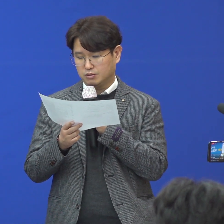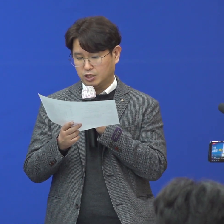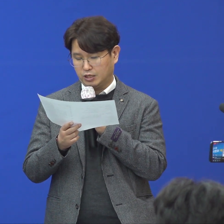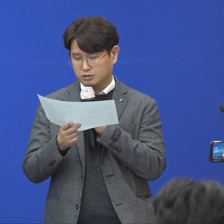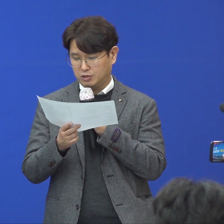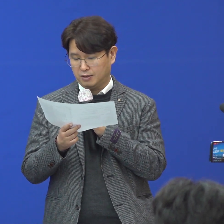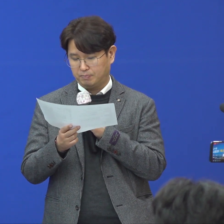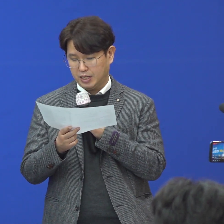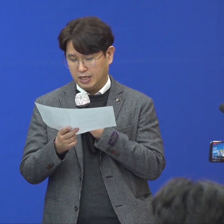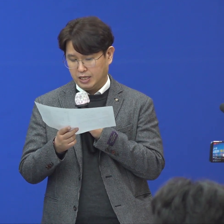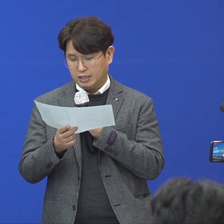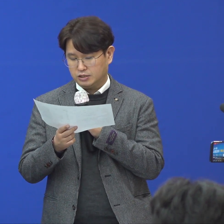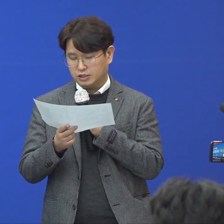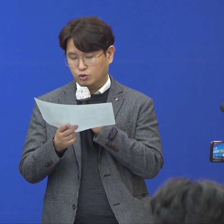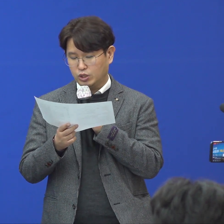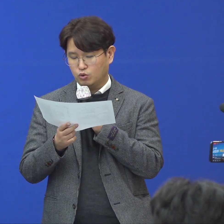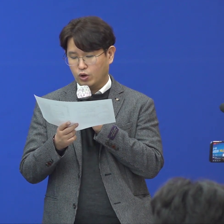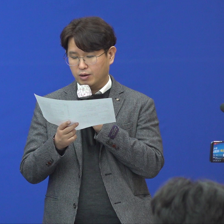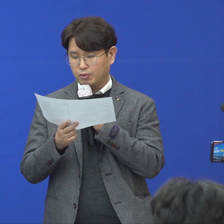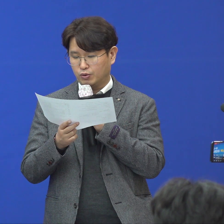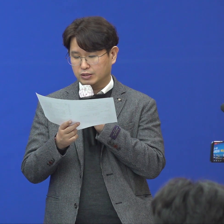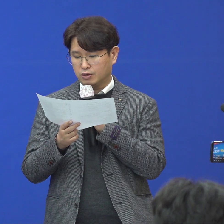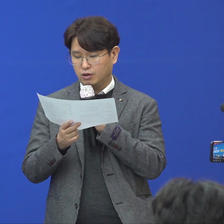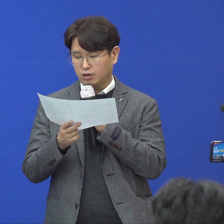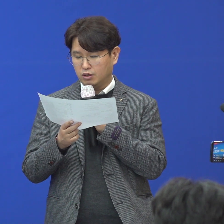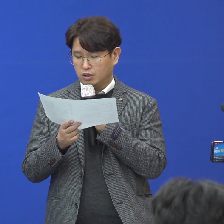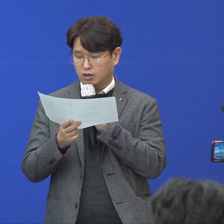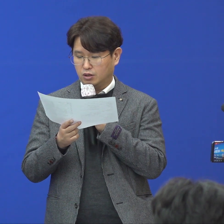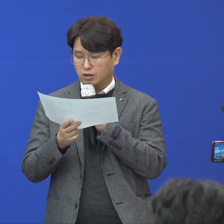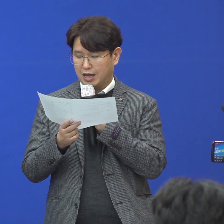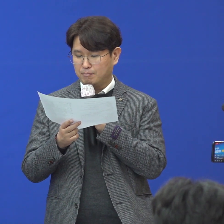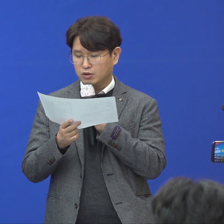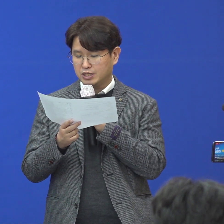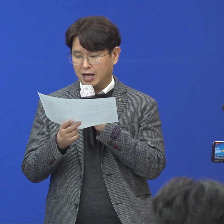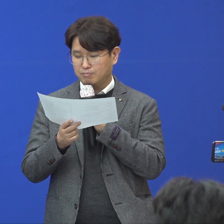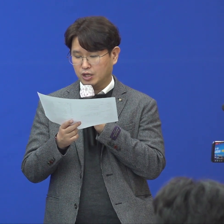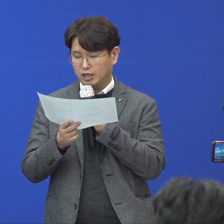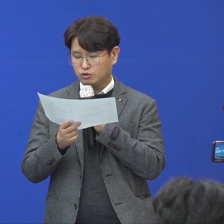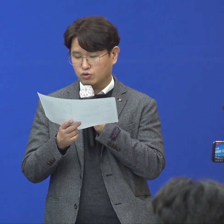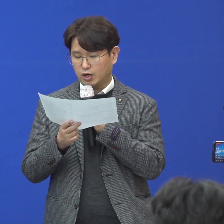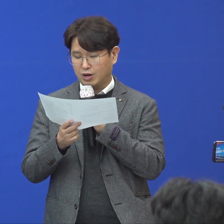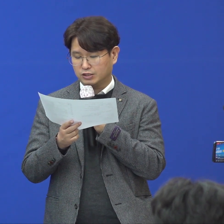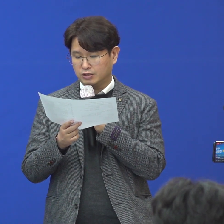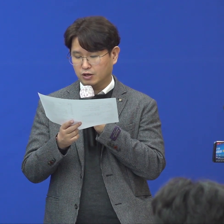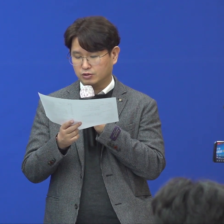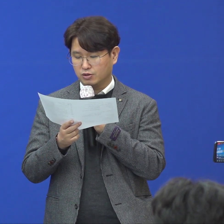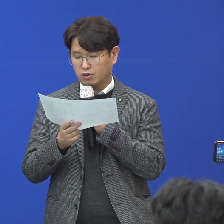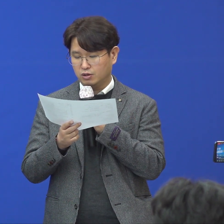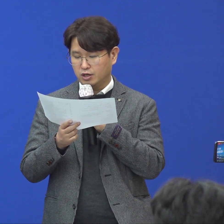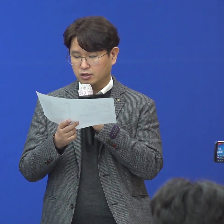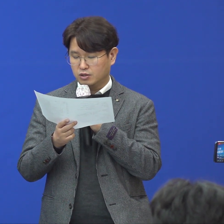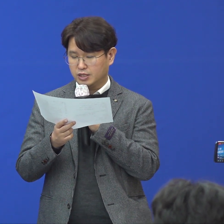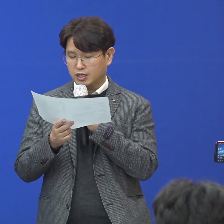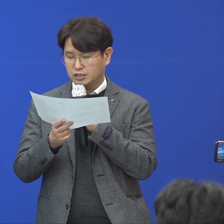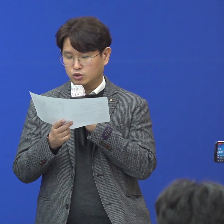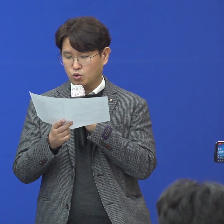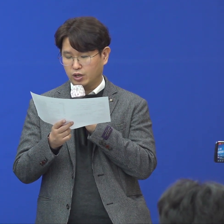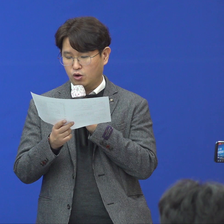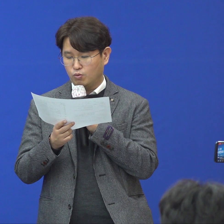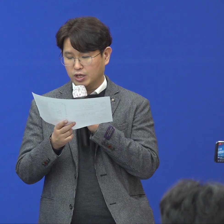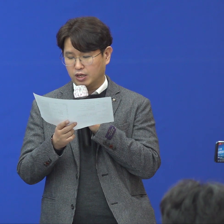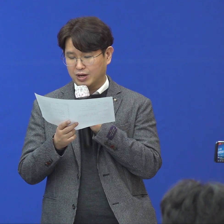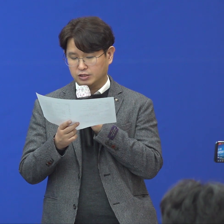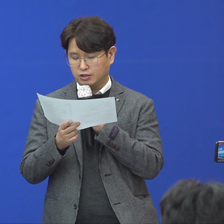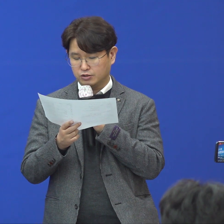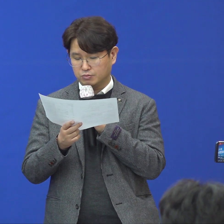말씀드리겠습니다. 실시노인 요양병원에서 간병사 1명이 추가로 확진되어서 현재까지